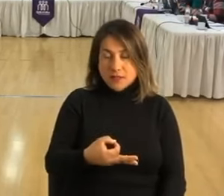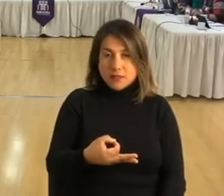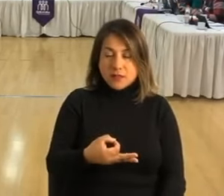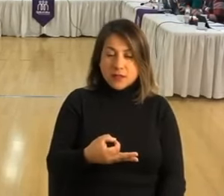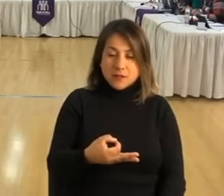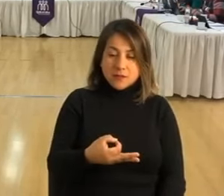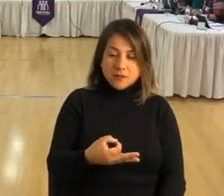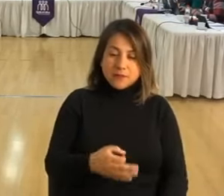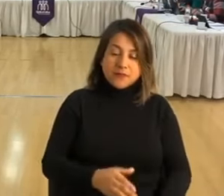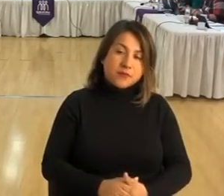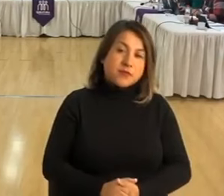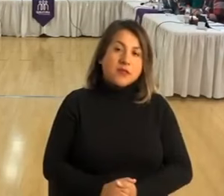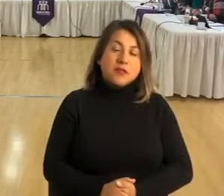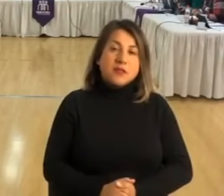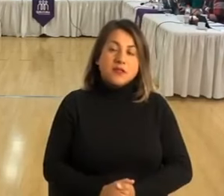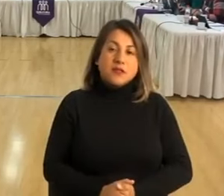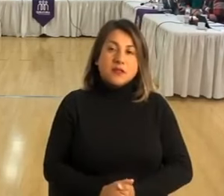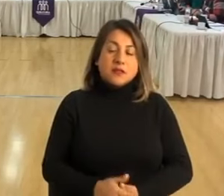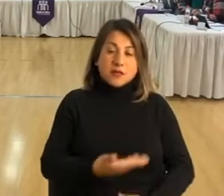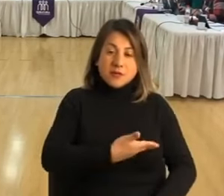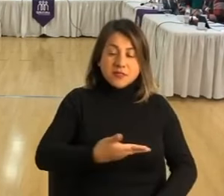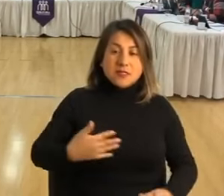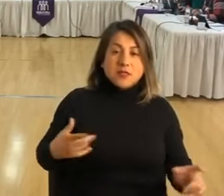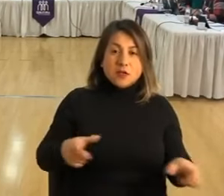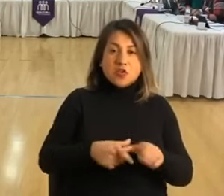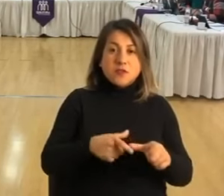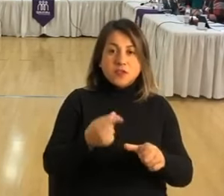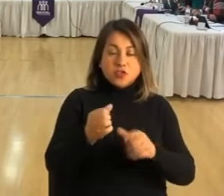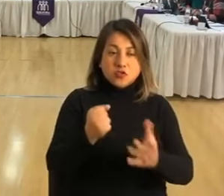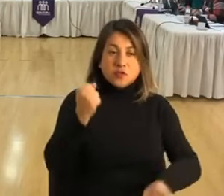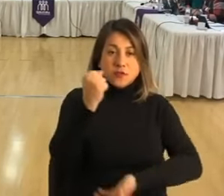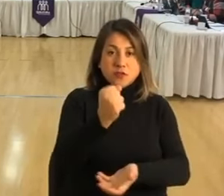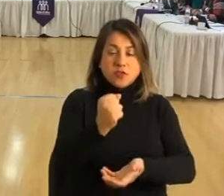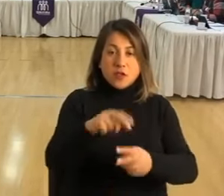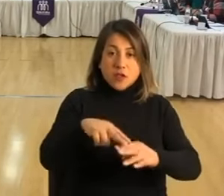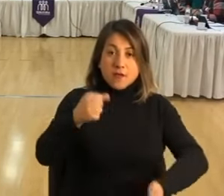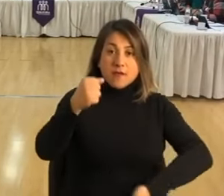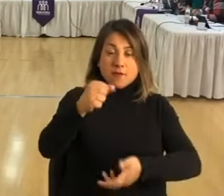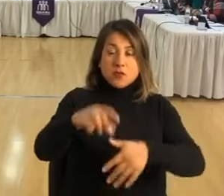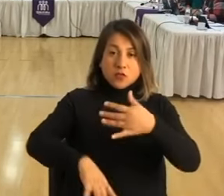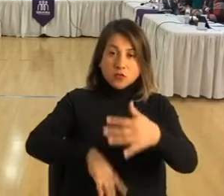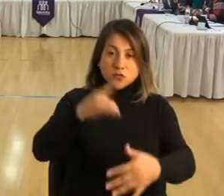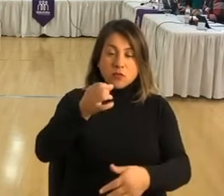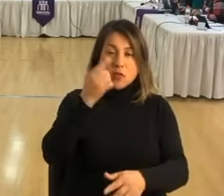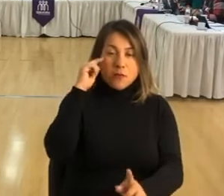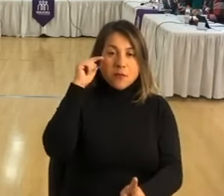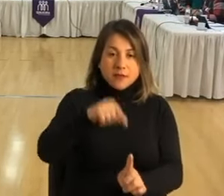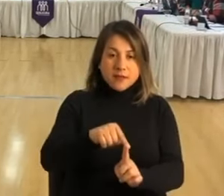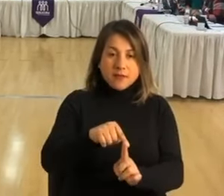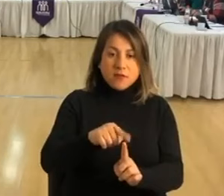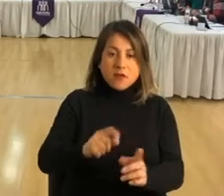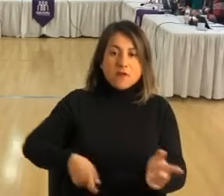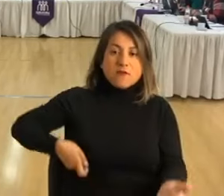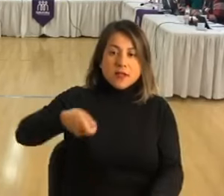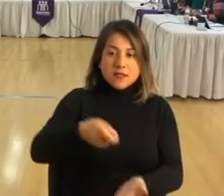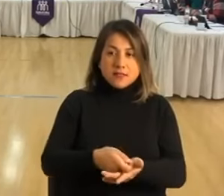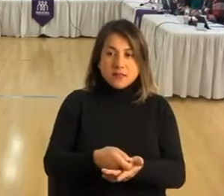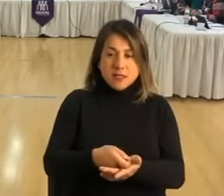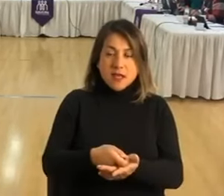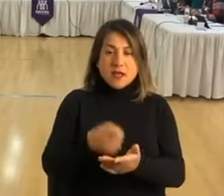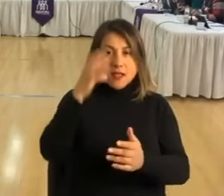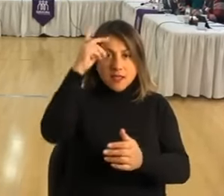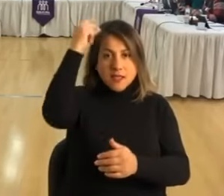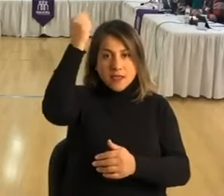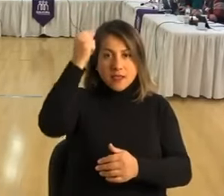señalado la presidenta de la Comisión de Subvenciones, este fondo concursable tiene el propósito de financiar iniciativas